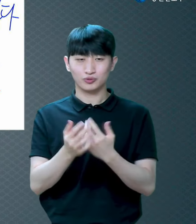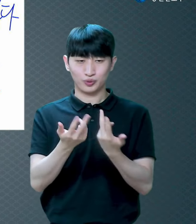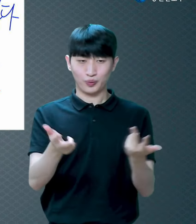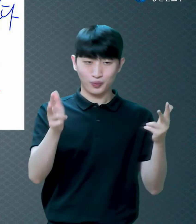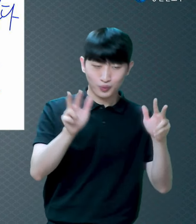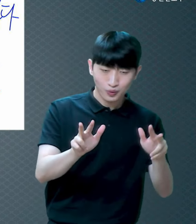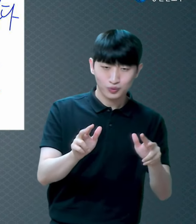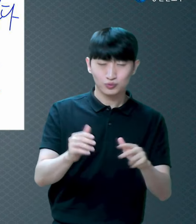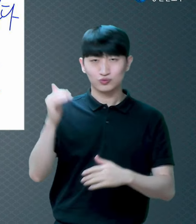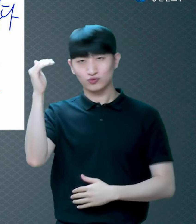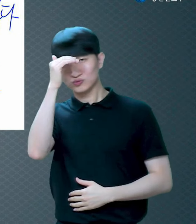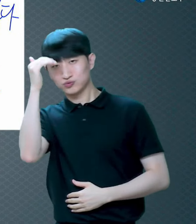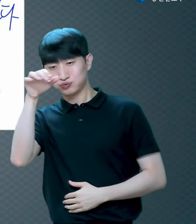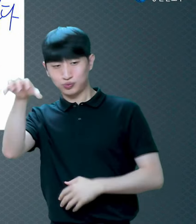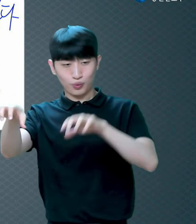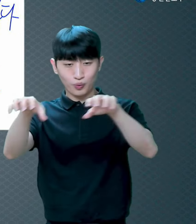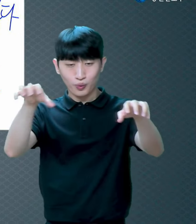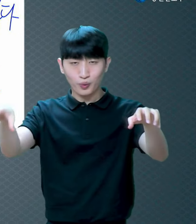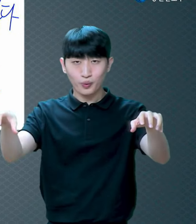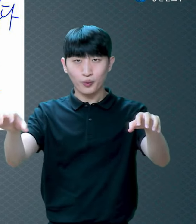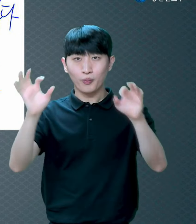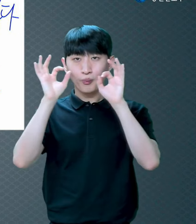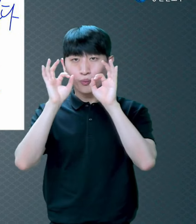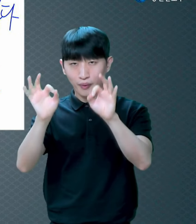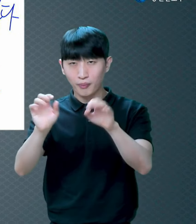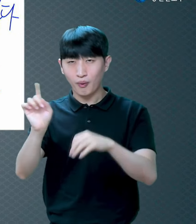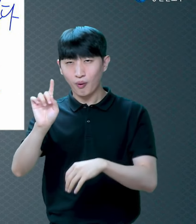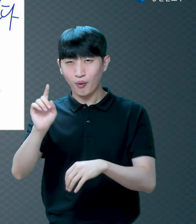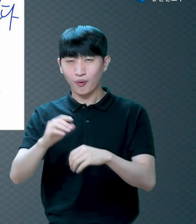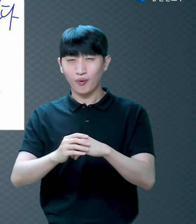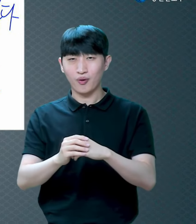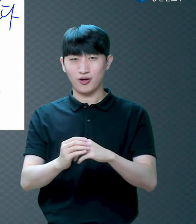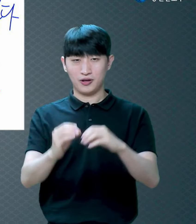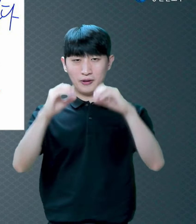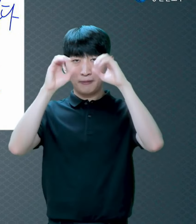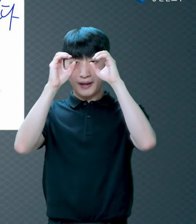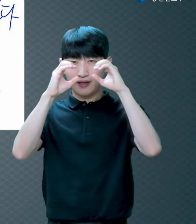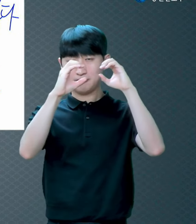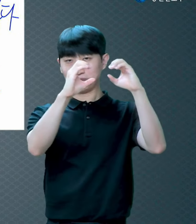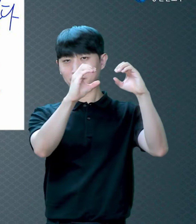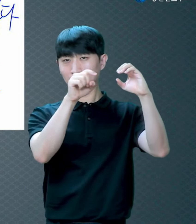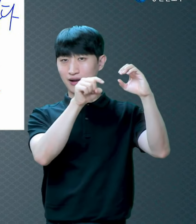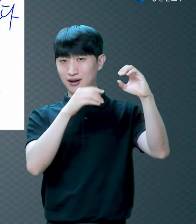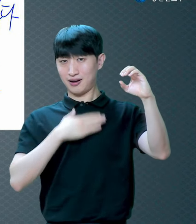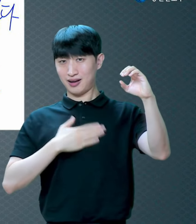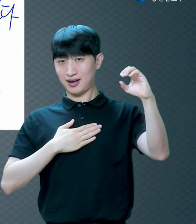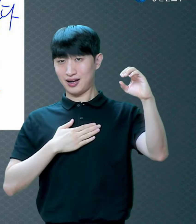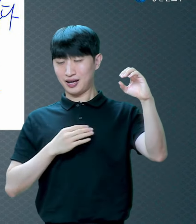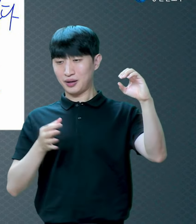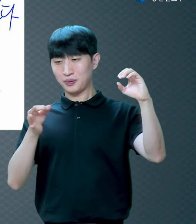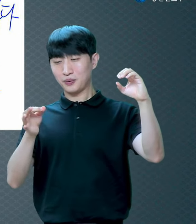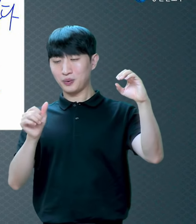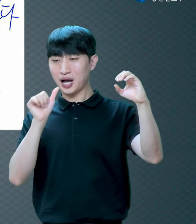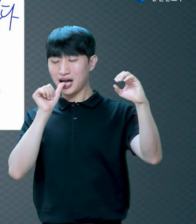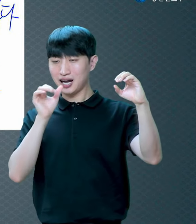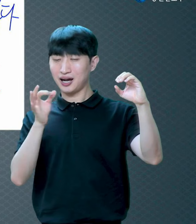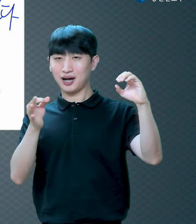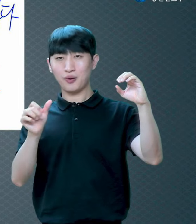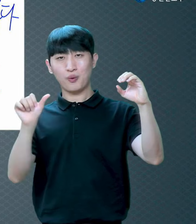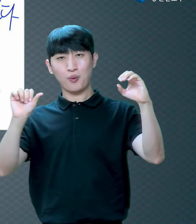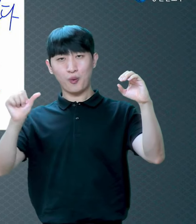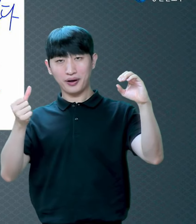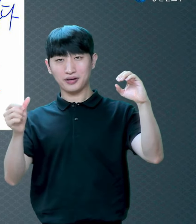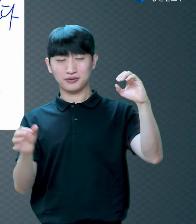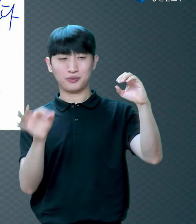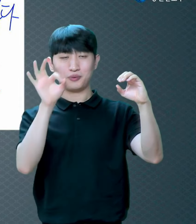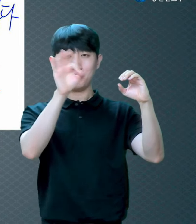멀리 볼 수 있도록 망원경 500원짜리 동전 집어넣고 멀리 보게 하는 망원경이 있어요